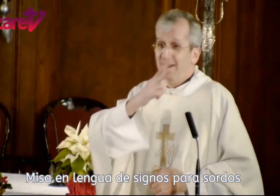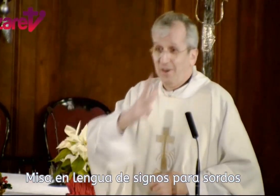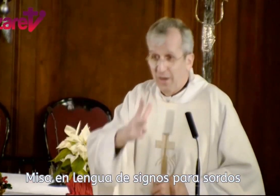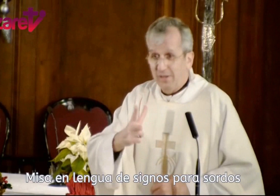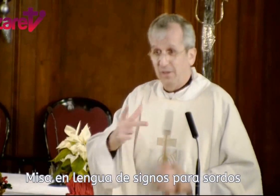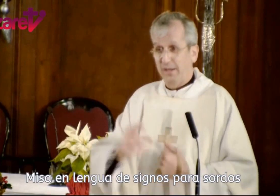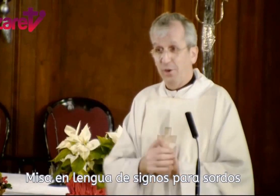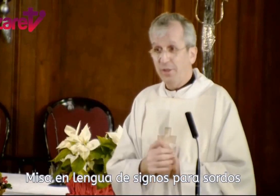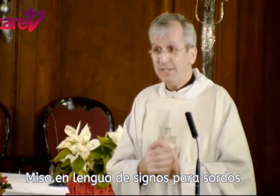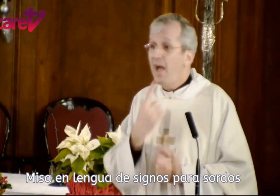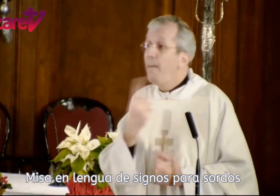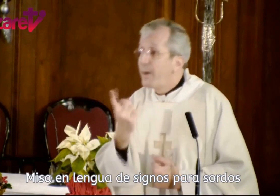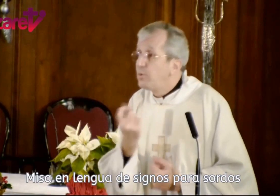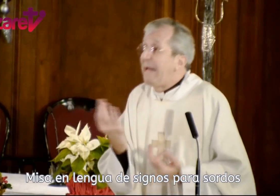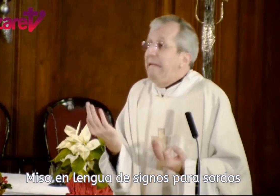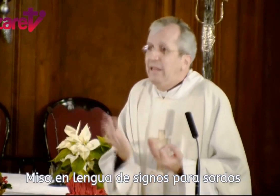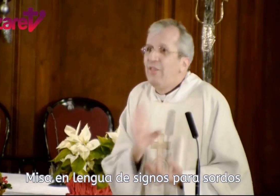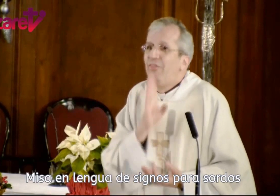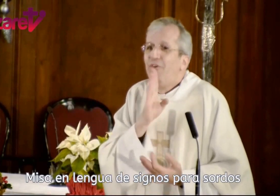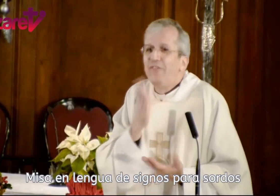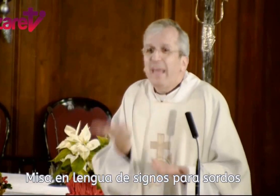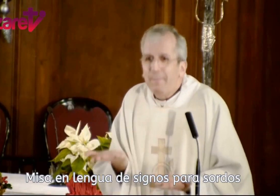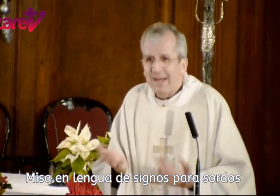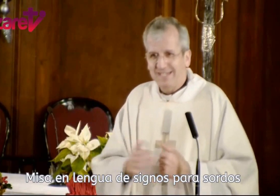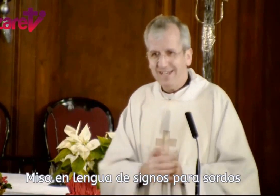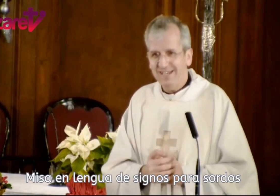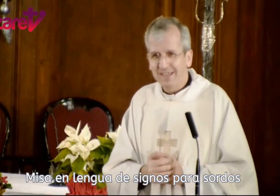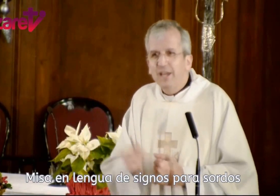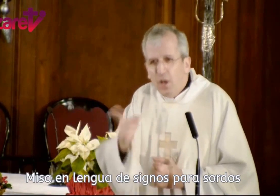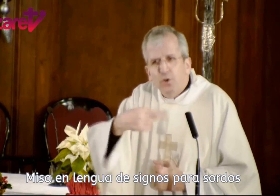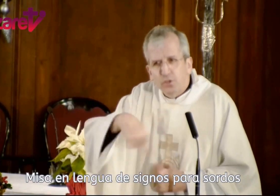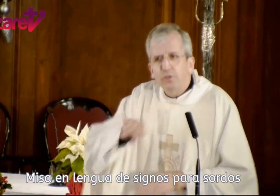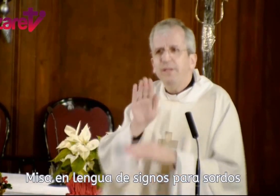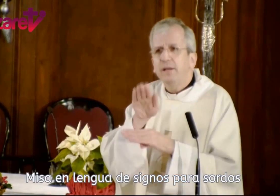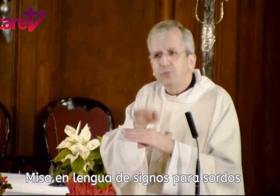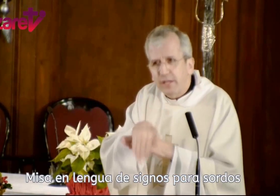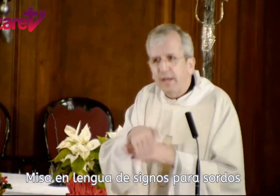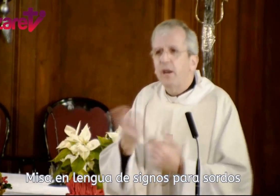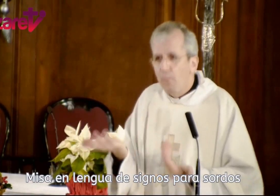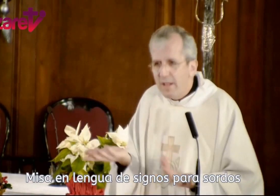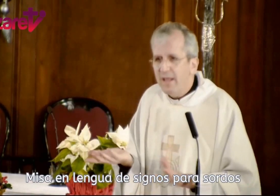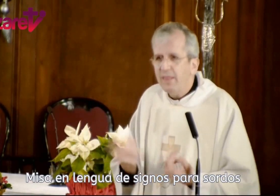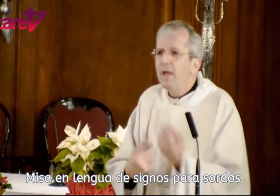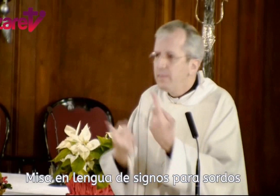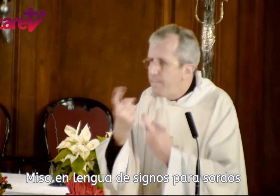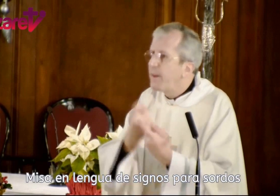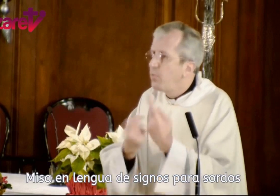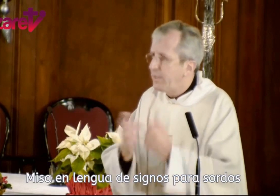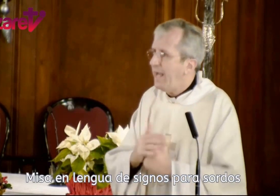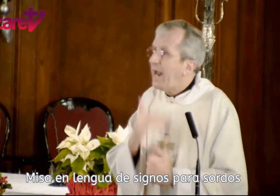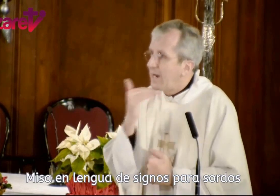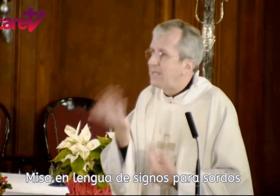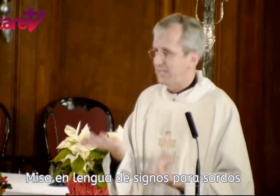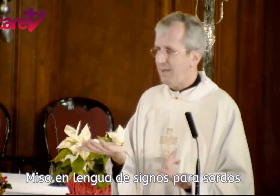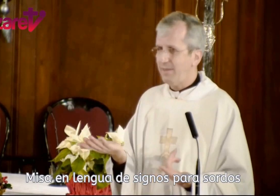Herodes, preguntarle, ¿dónde? ¿qué pasa? Es decir, nosotros no tenemos que tener la humildad de preguntar al que sabe,